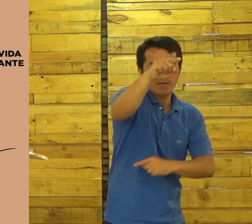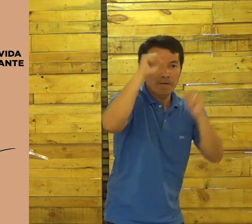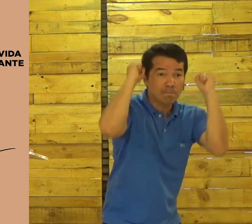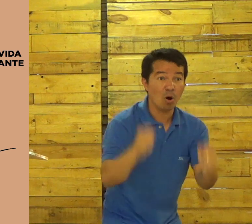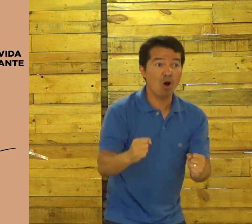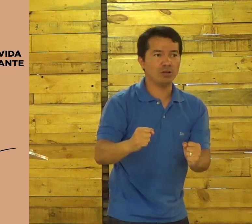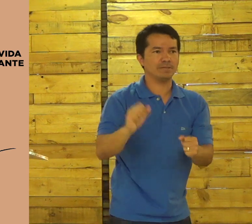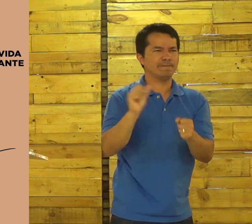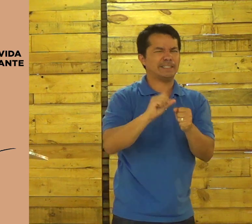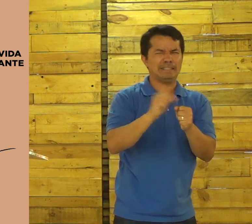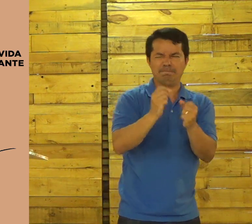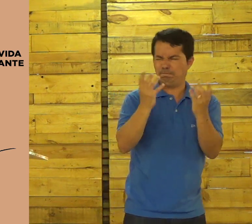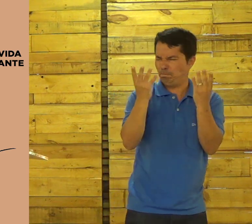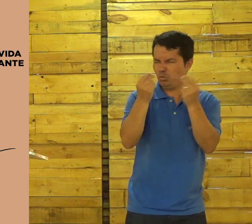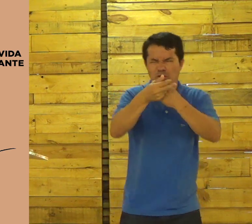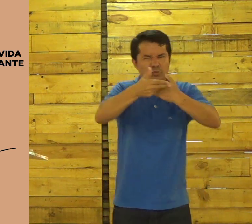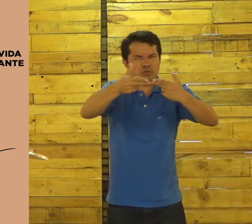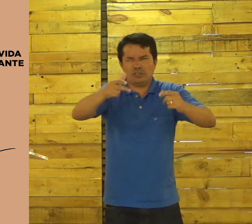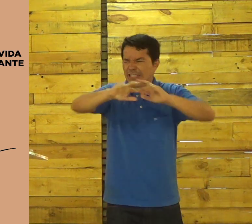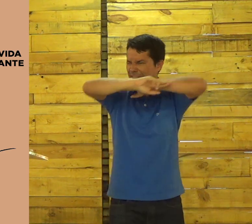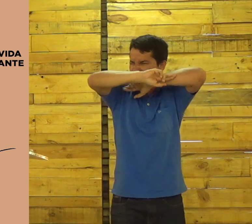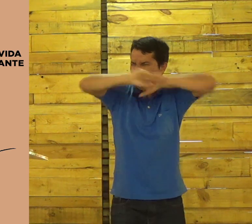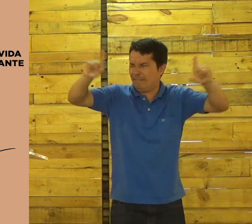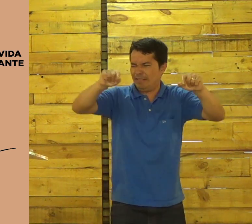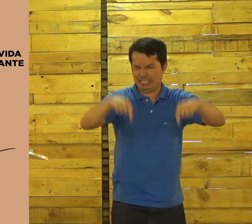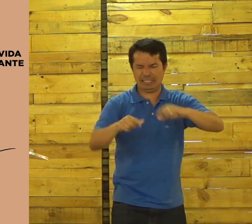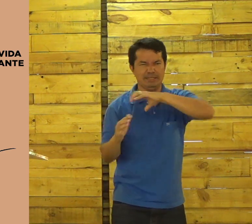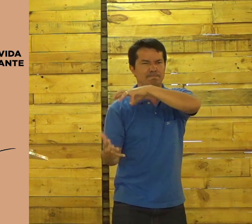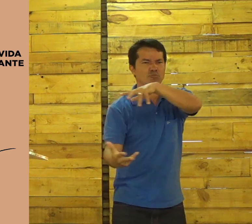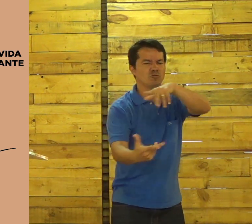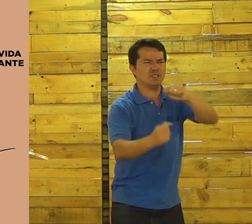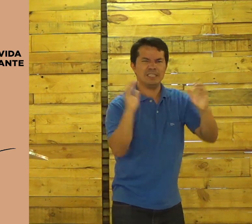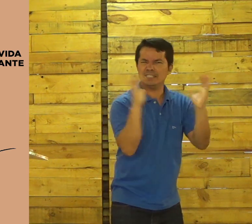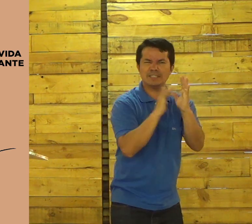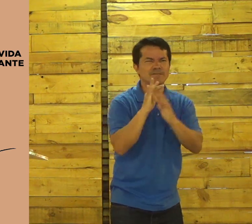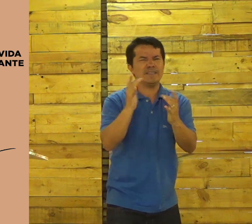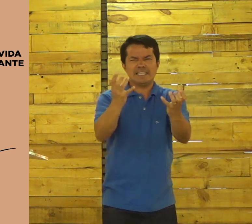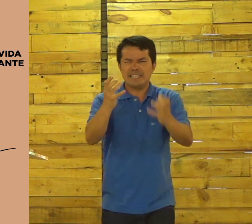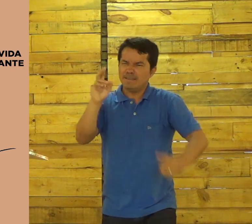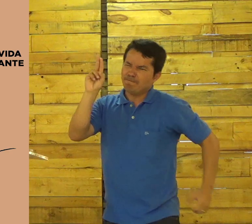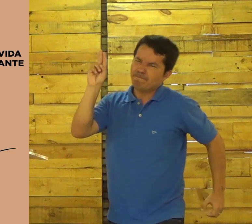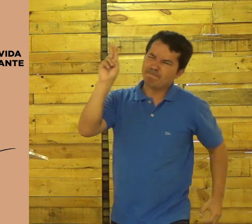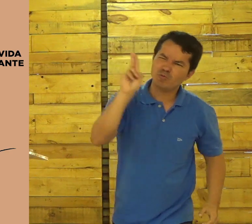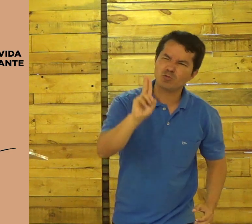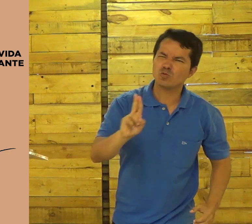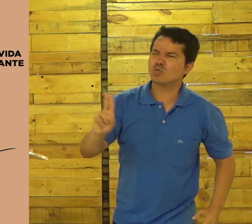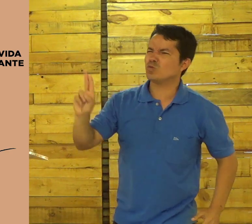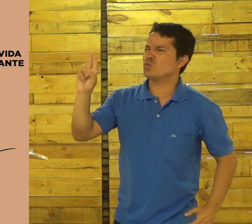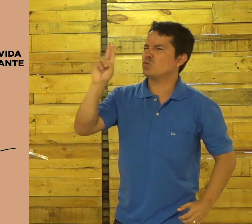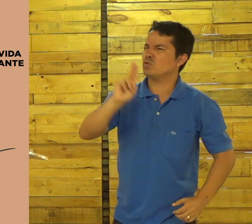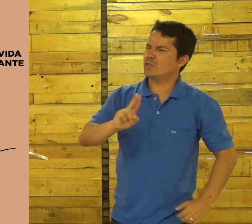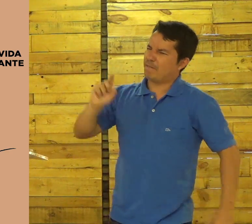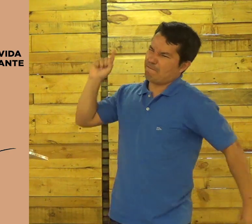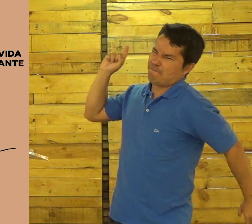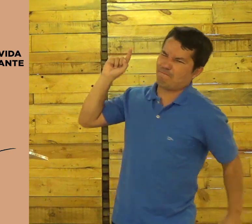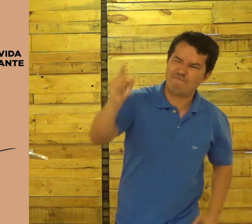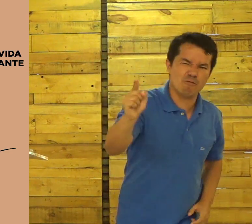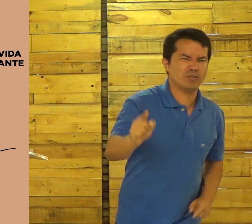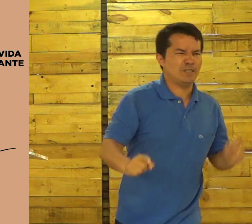nova vida. Ele pode virar essa realidade. Jesus. Ele tem algo diferente.